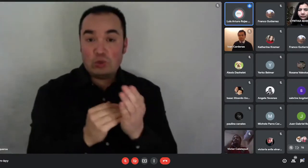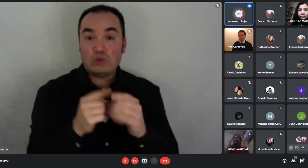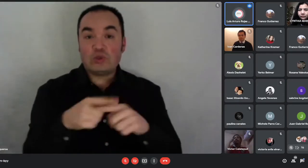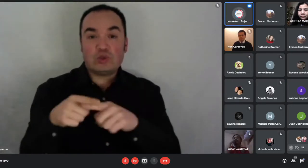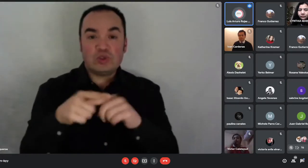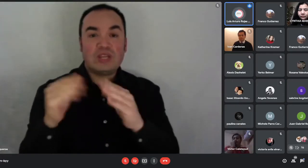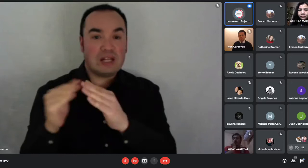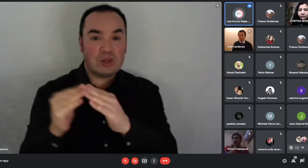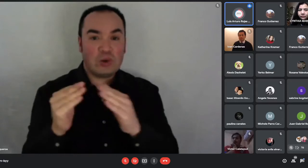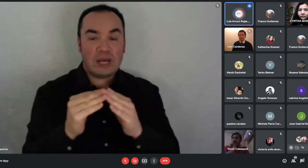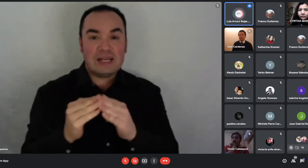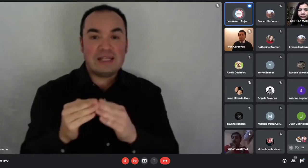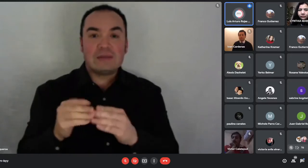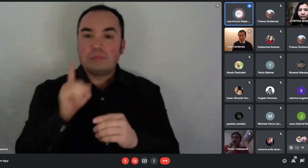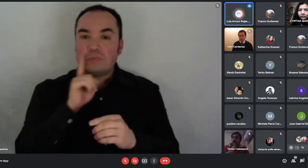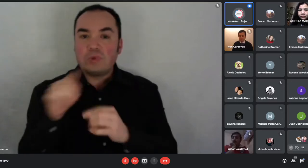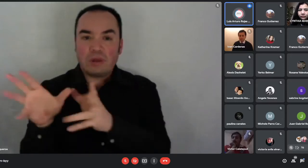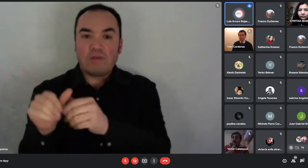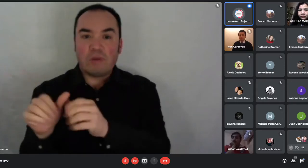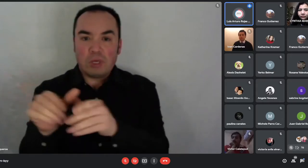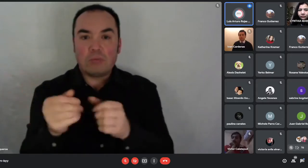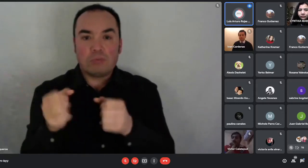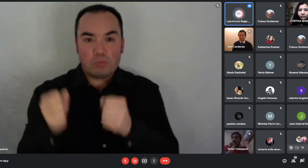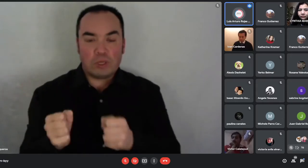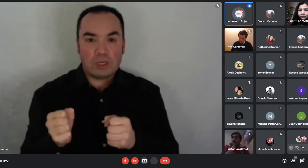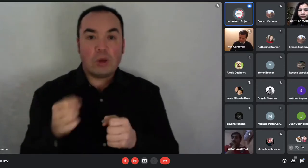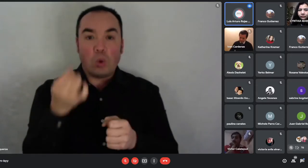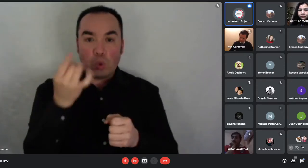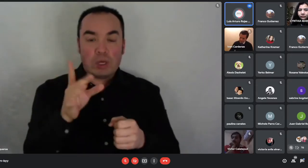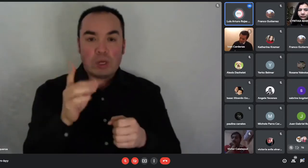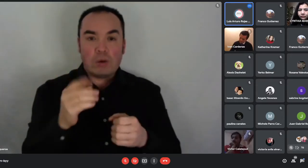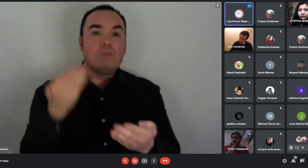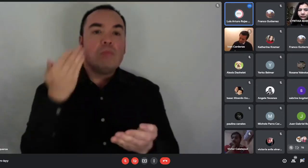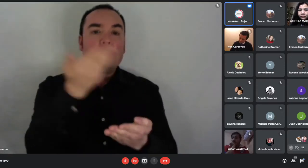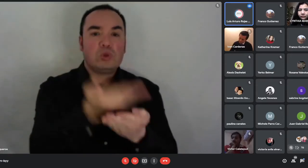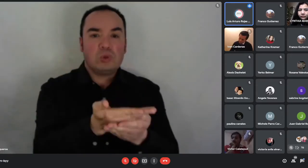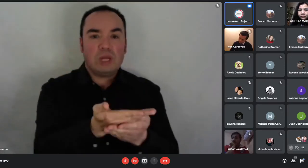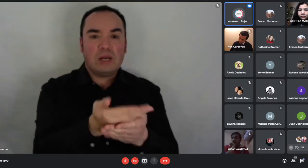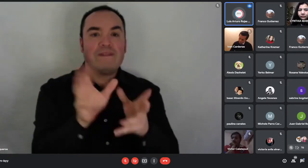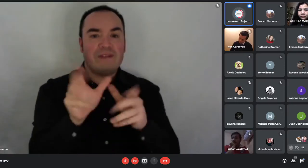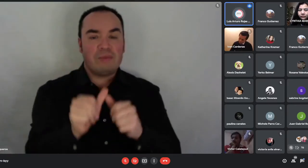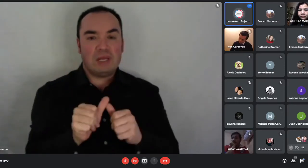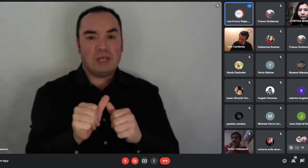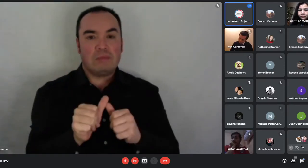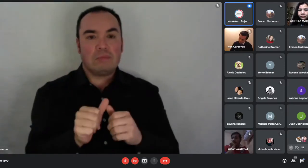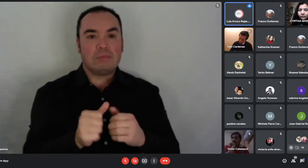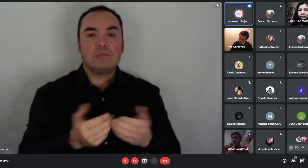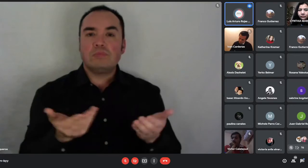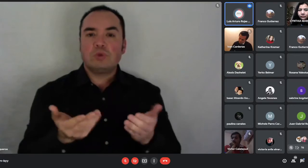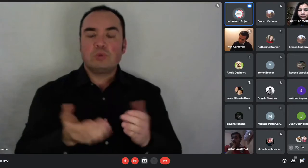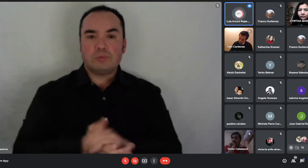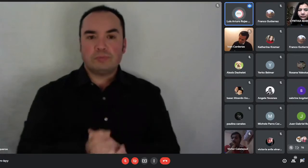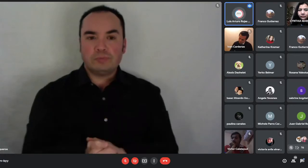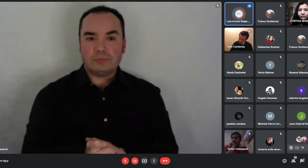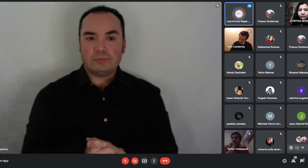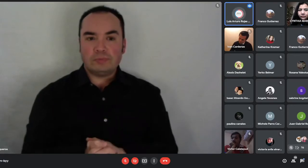grupos familiares, es decir, el postulante y otras personas que él pueda declarar en su postulación